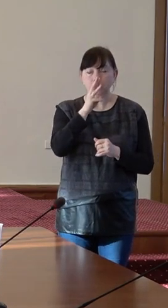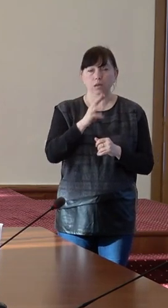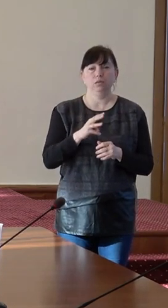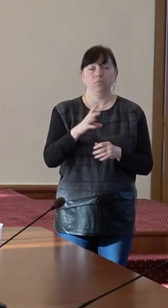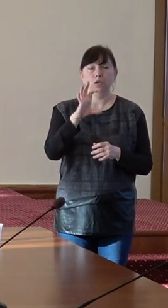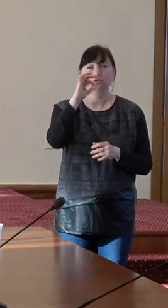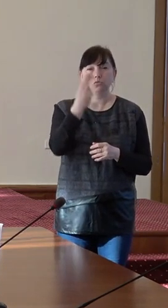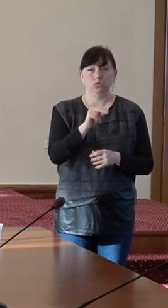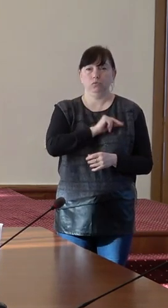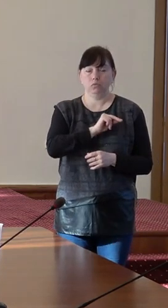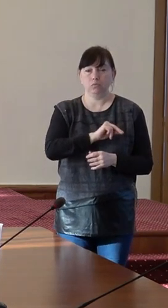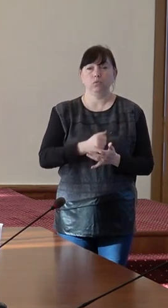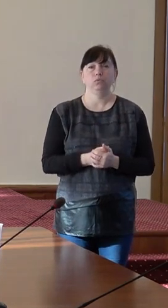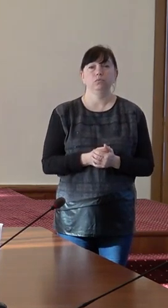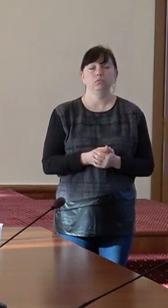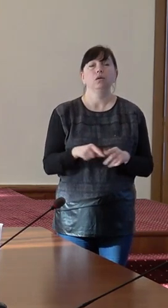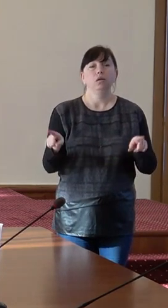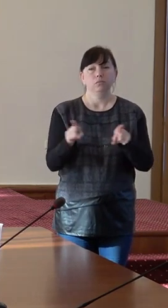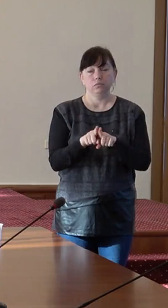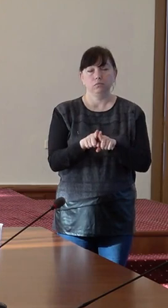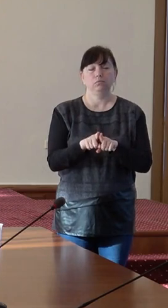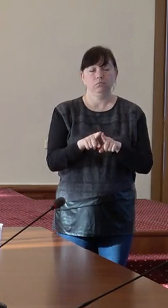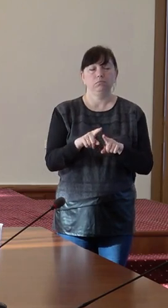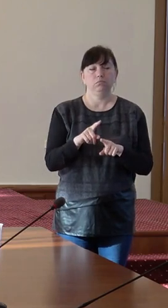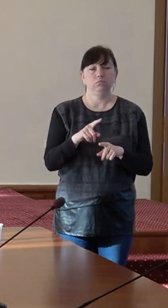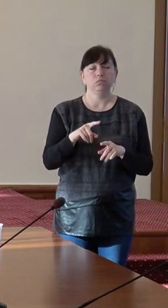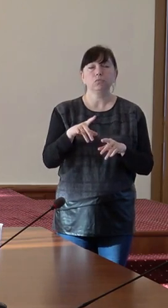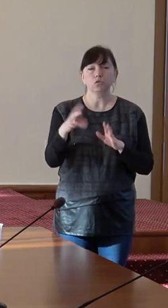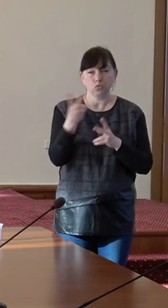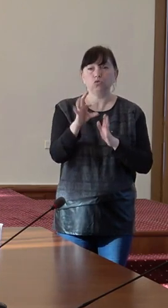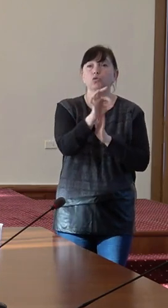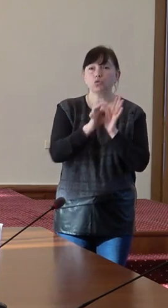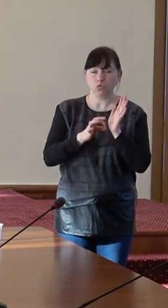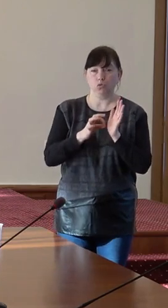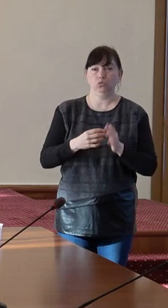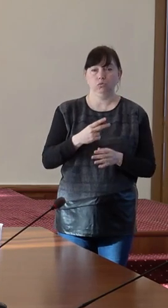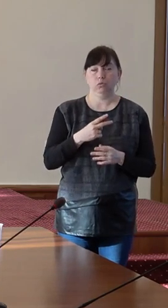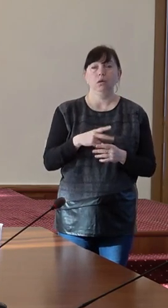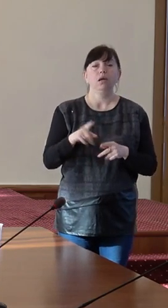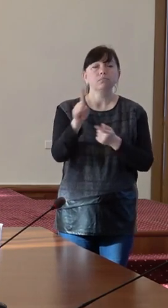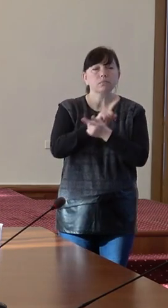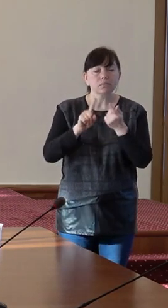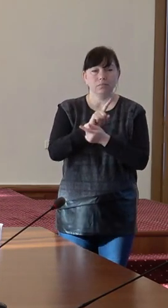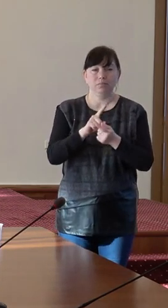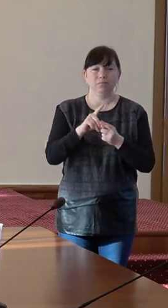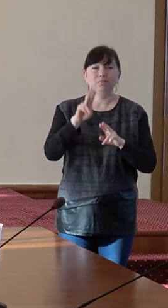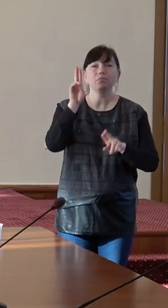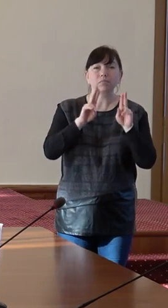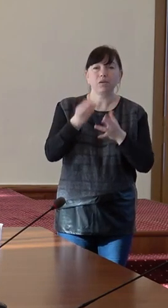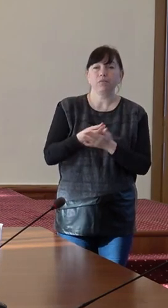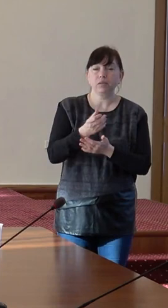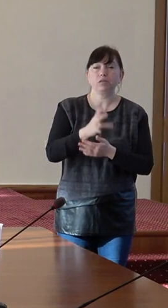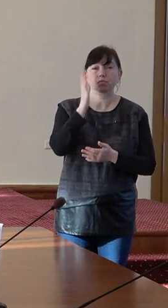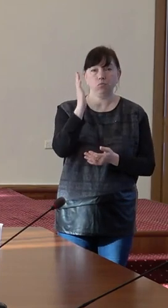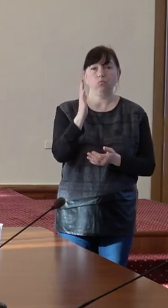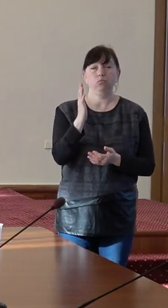asistență social la fel este o prioritate imediată schimbarea modalității de finanțare se